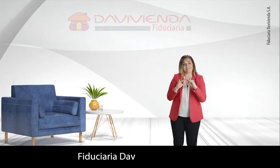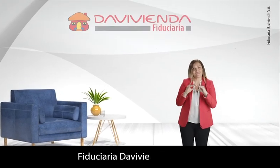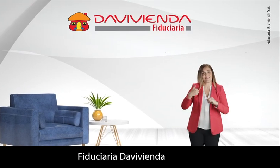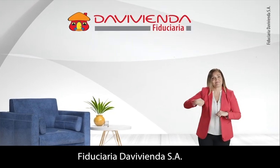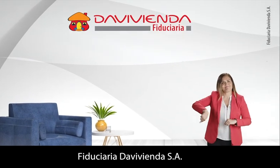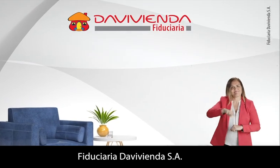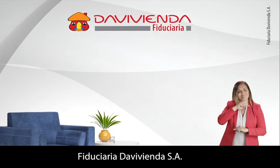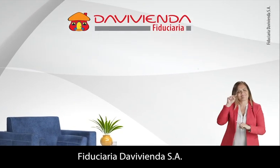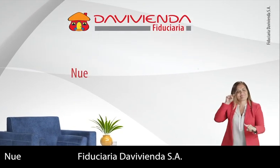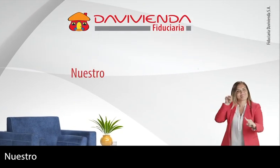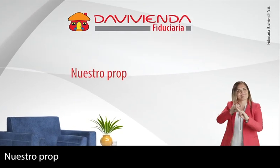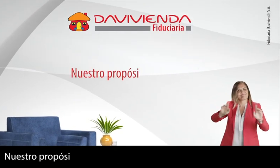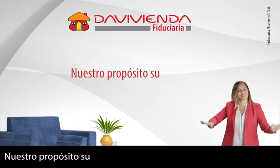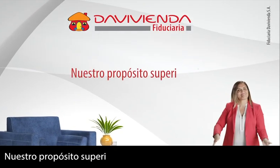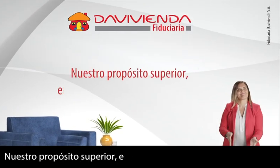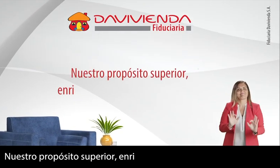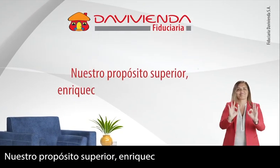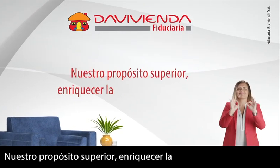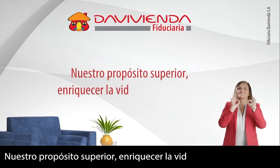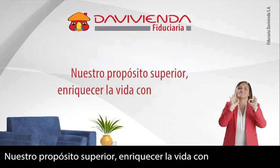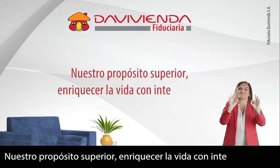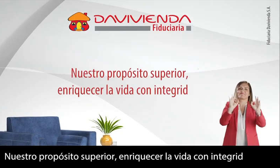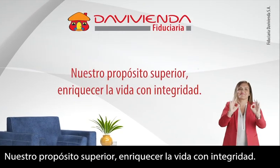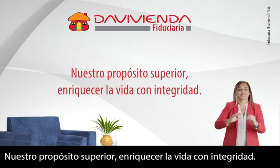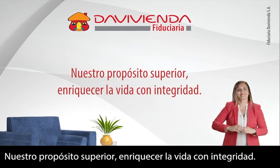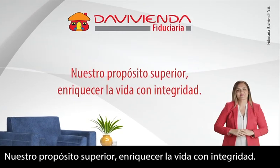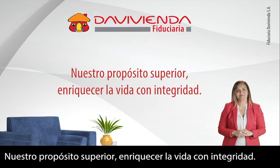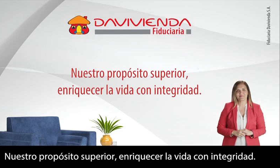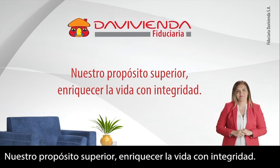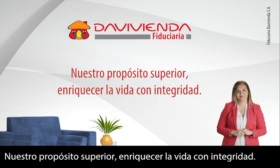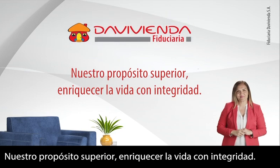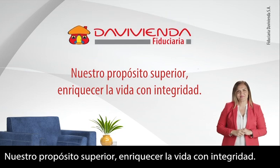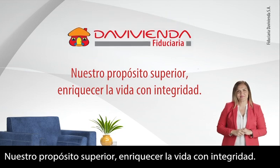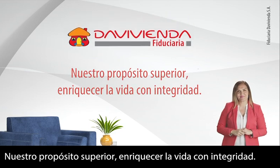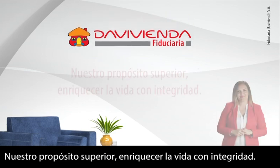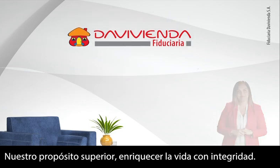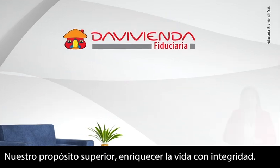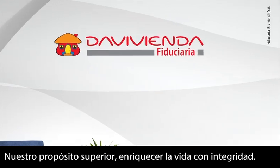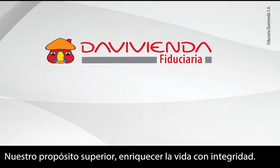da Vivienda, nuestro propósito superior, enriquecer la vida con integridad.